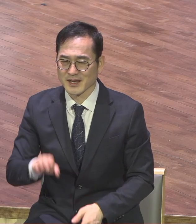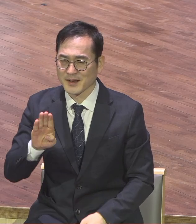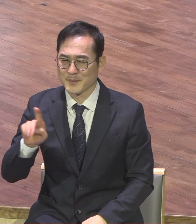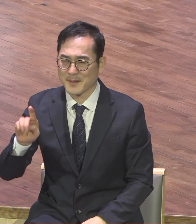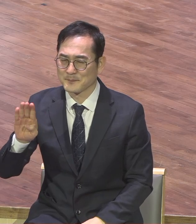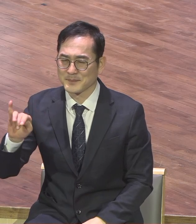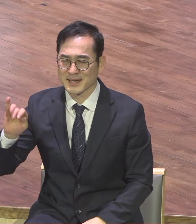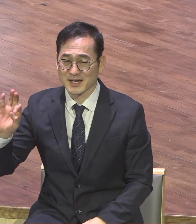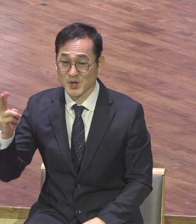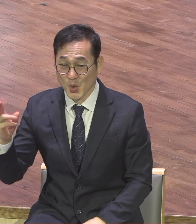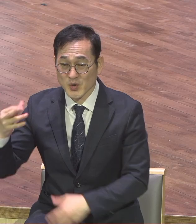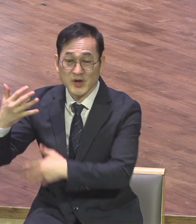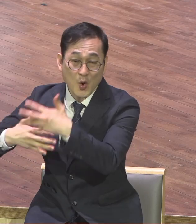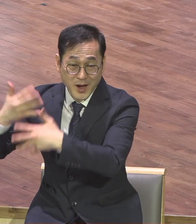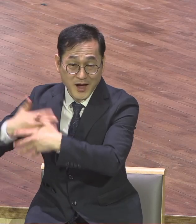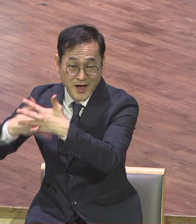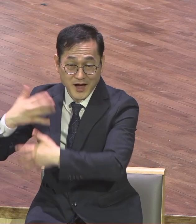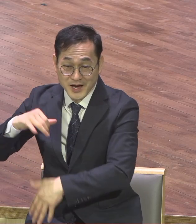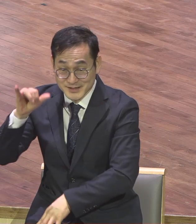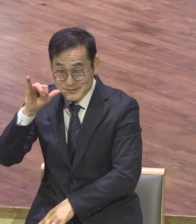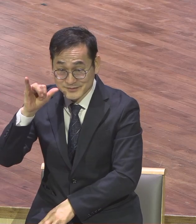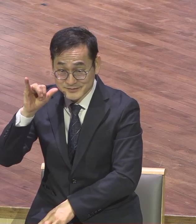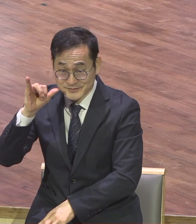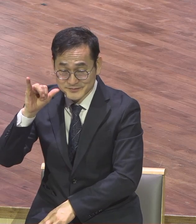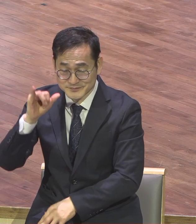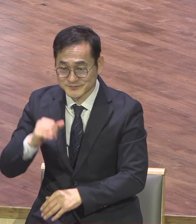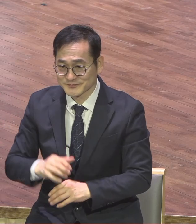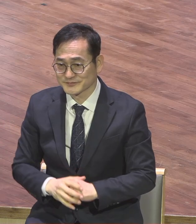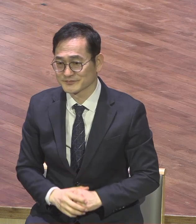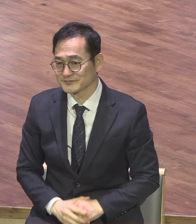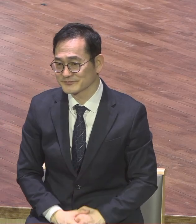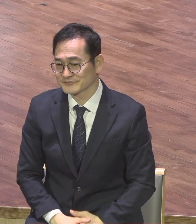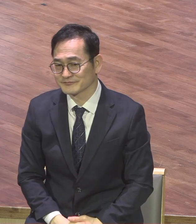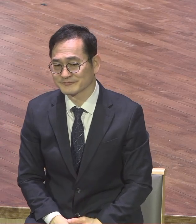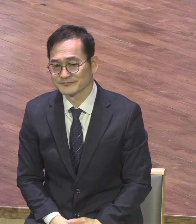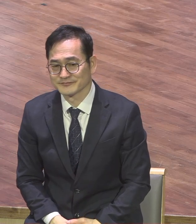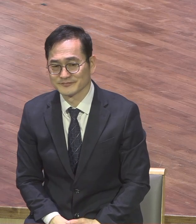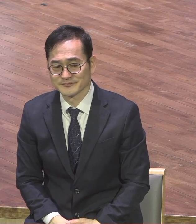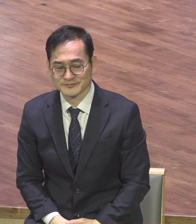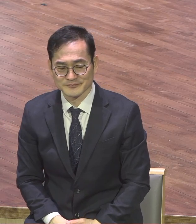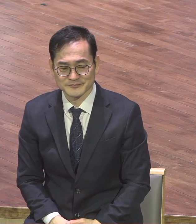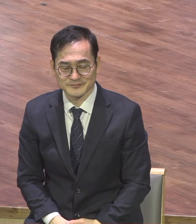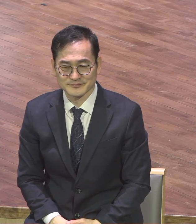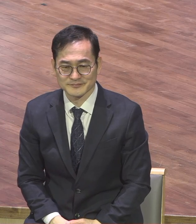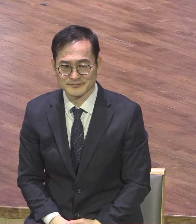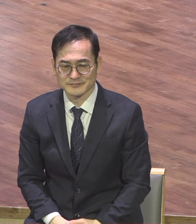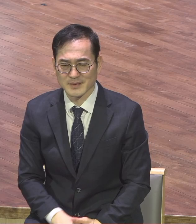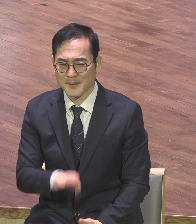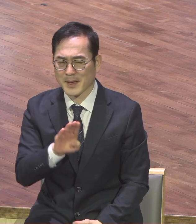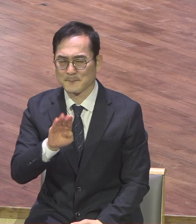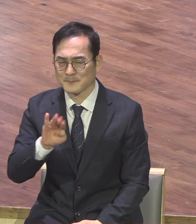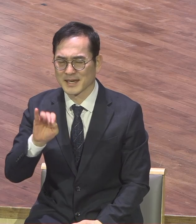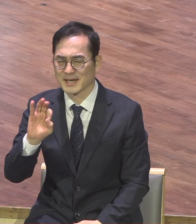봤잖아요 여러분 다 보셨겠습니다 그런데 빠뿡 신앙은 이과는 좀 다르죠